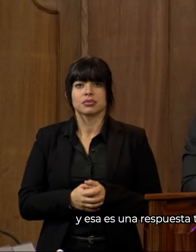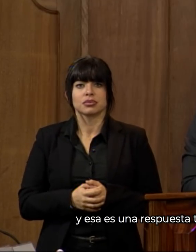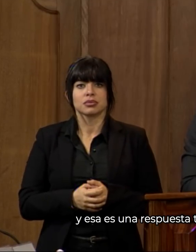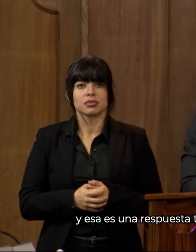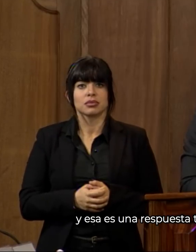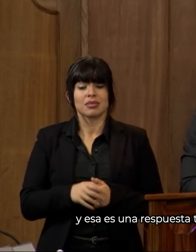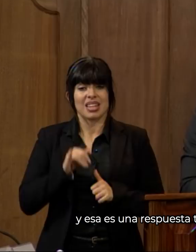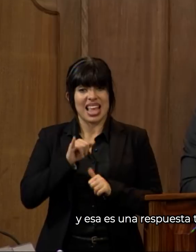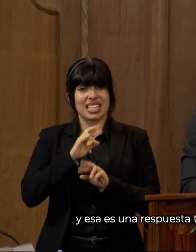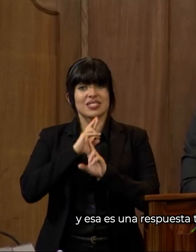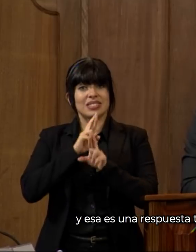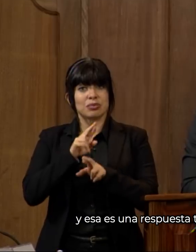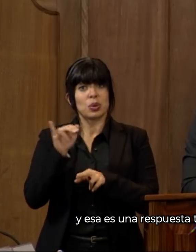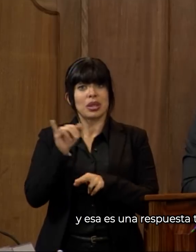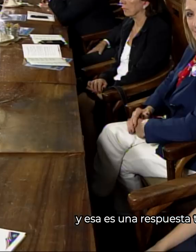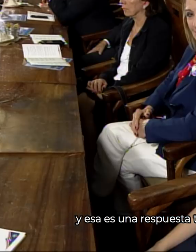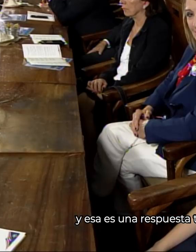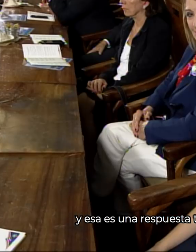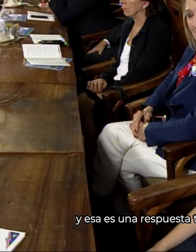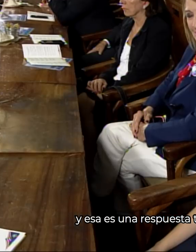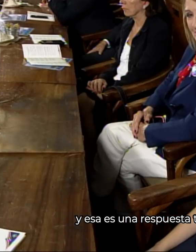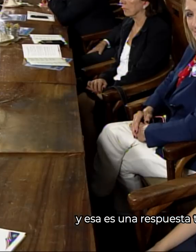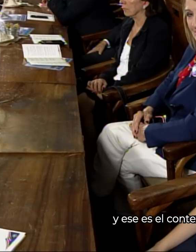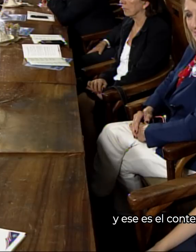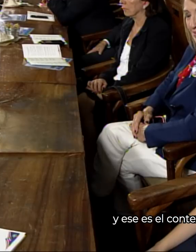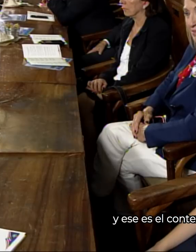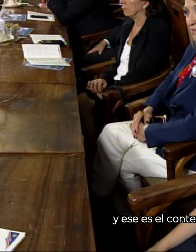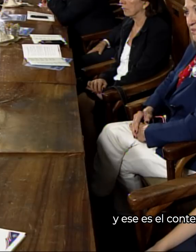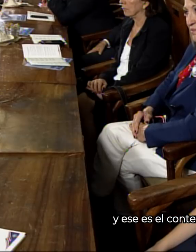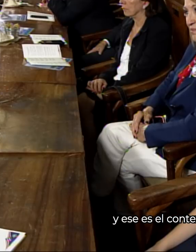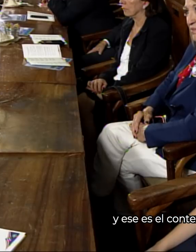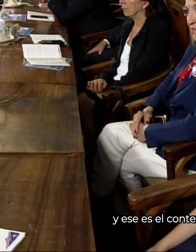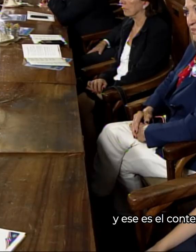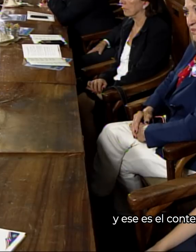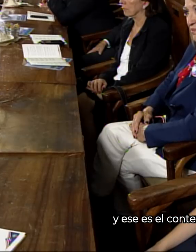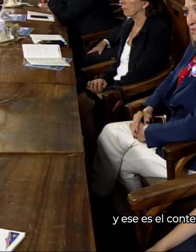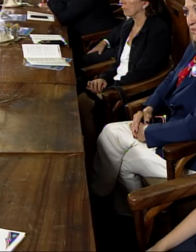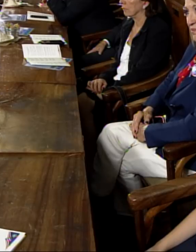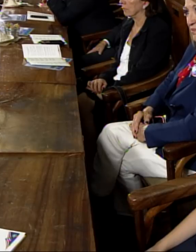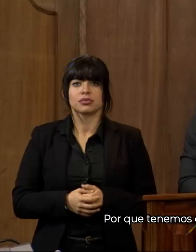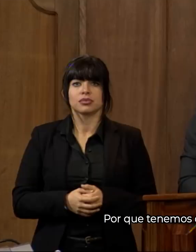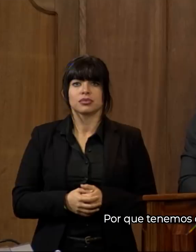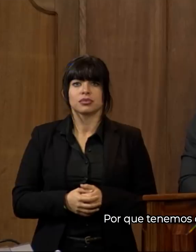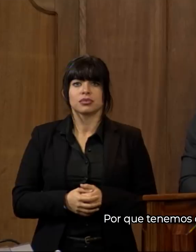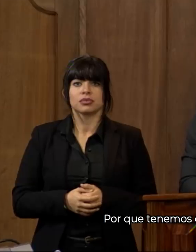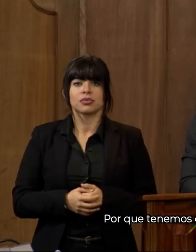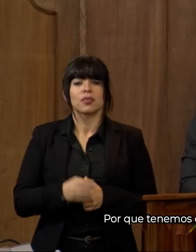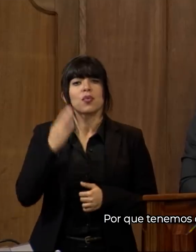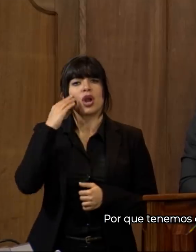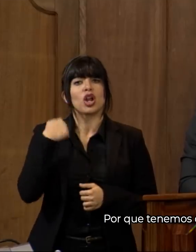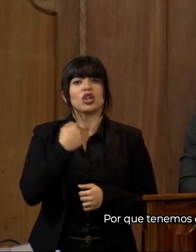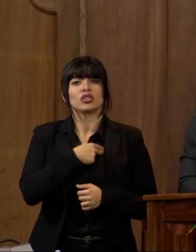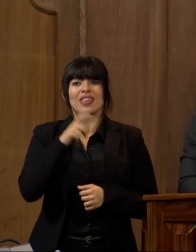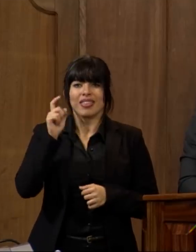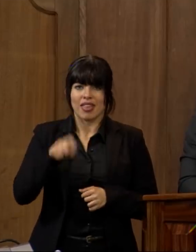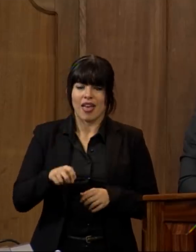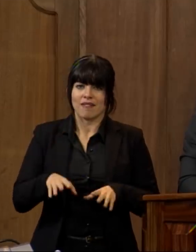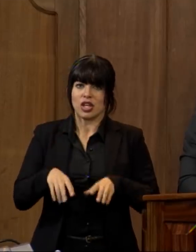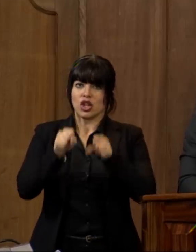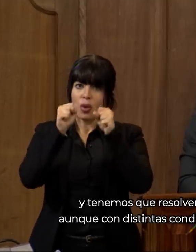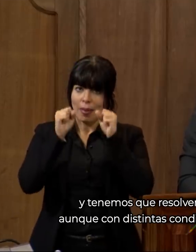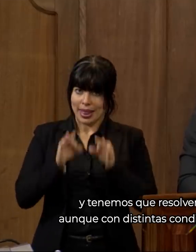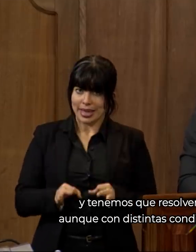Y esa es una respuesta también en nuestra historia. Y ese es el contexto en que estamos. Porque tenemos que tomar decisiones.